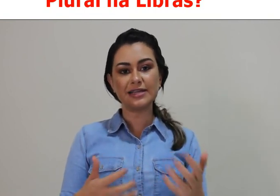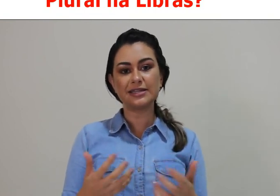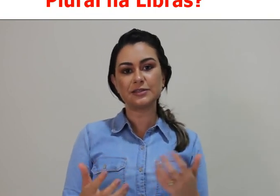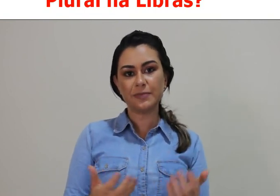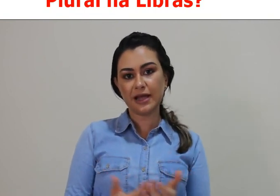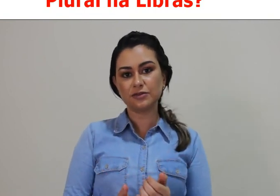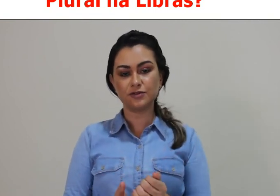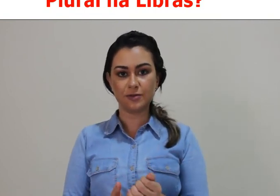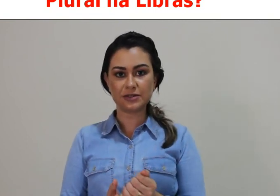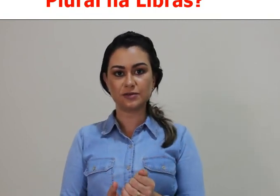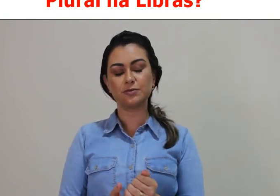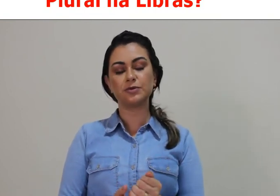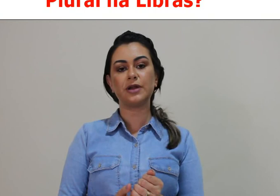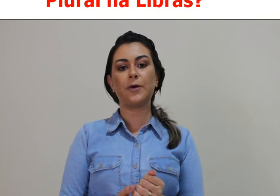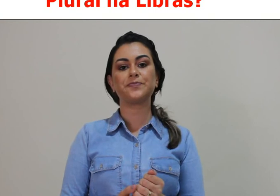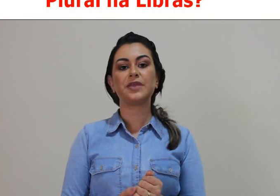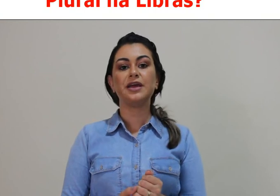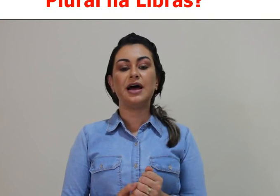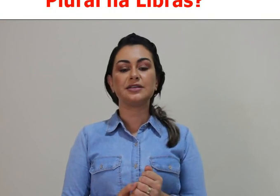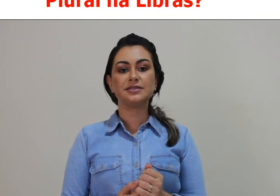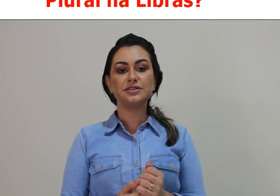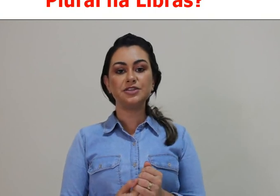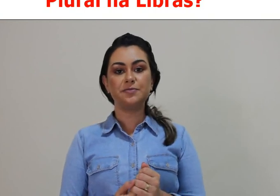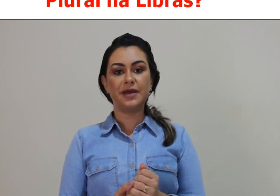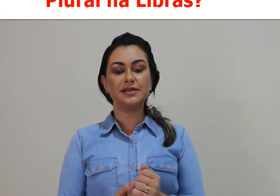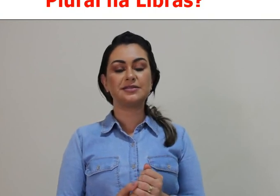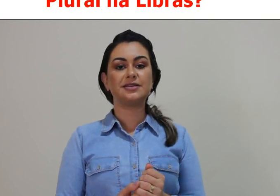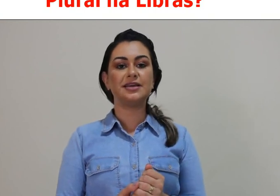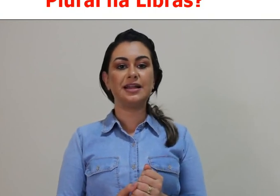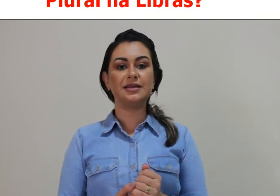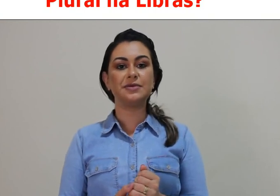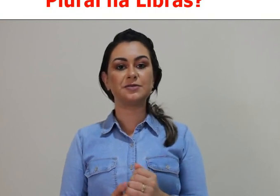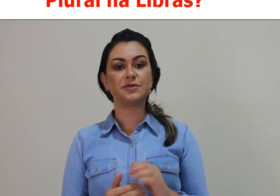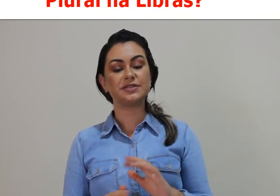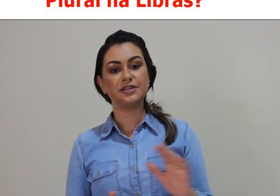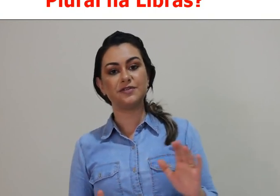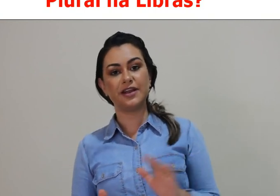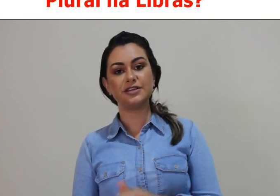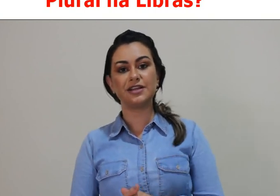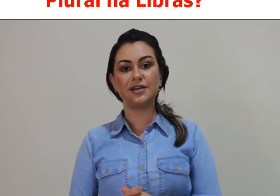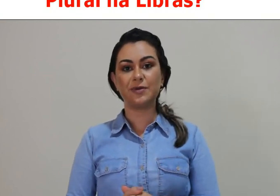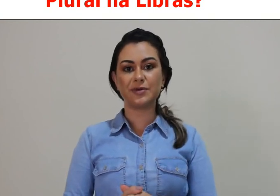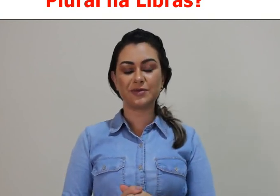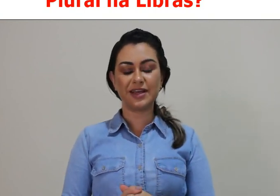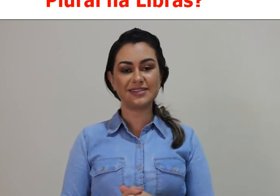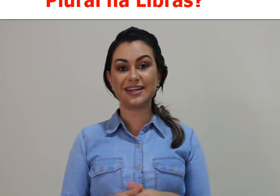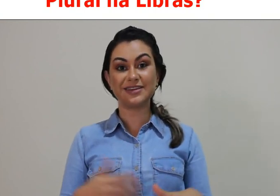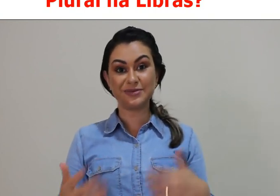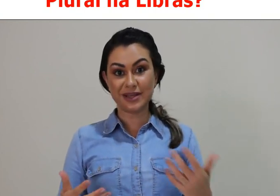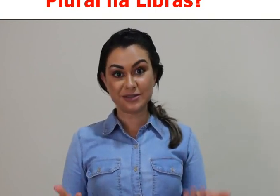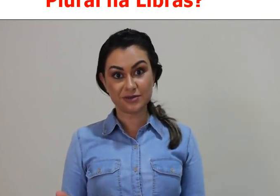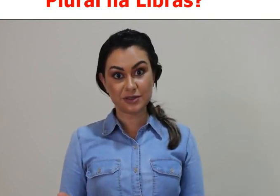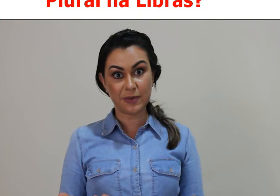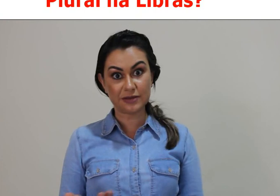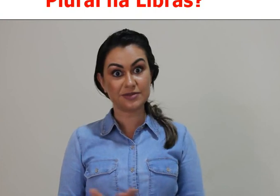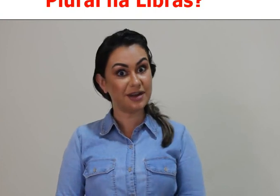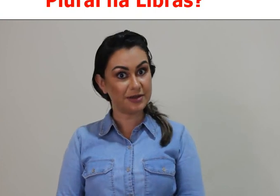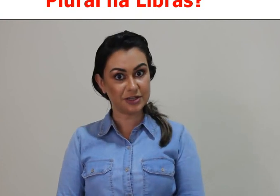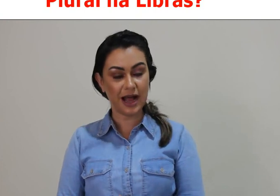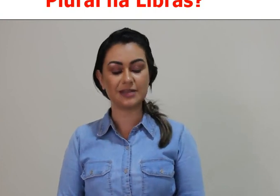esse aspecto de formação do plural. Às vezes a gente pensa que a Libras, por ser diferente da língua portuguesa, ela não tem seus aspectos gramaticais,